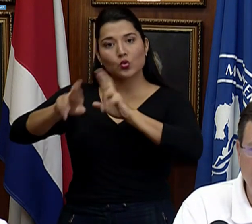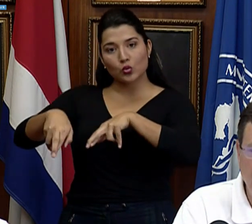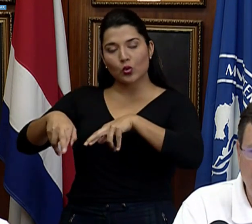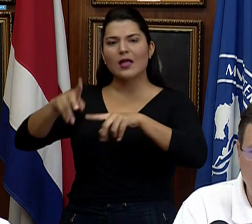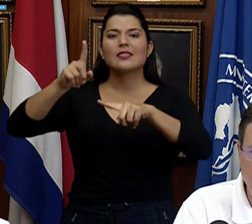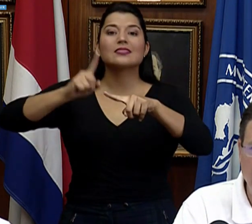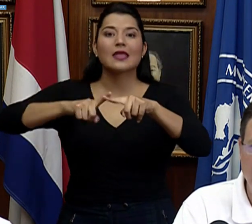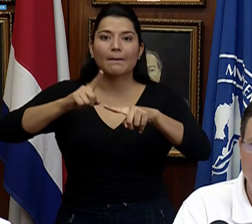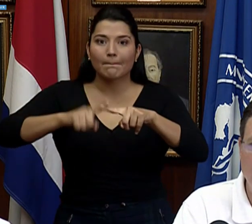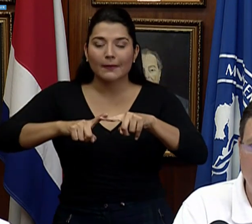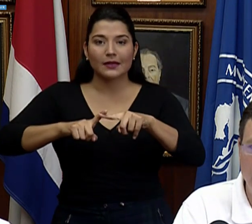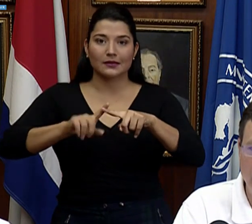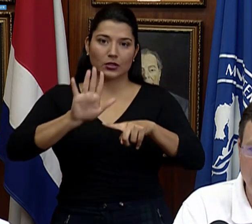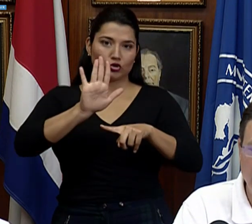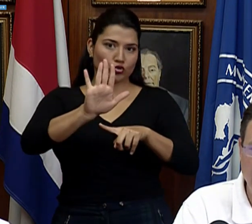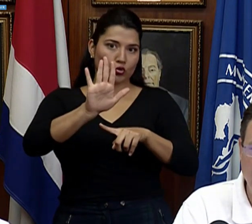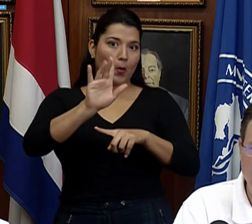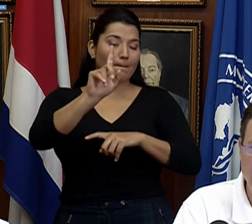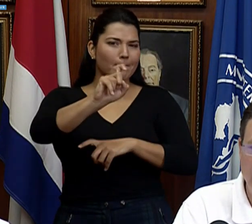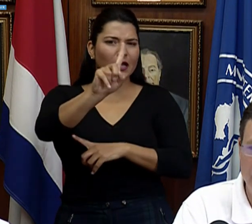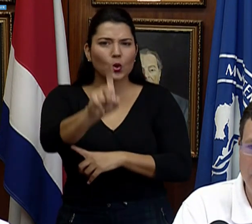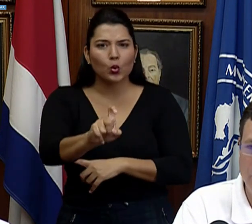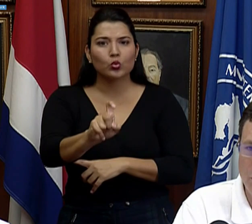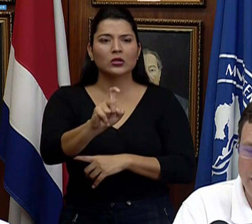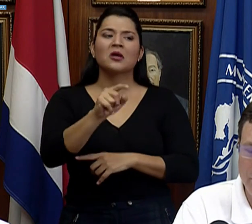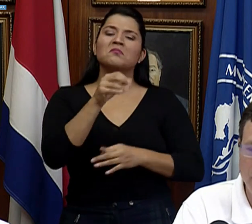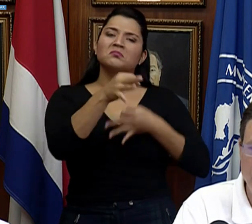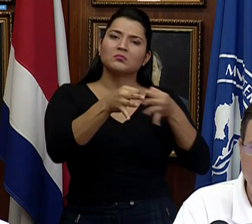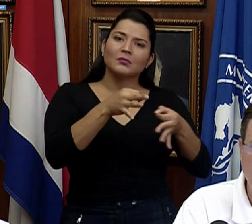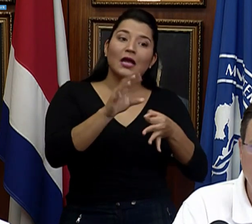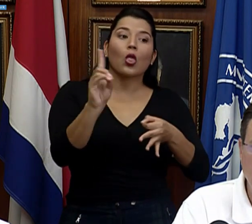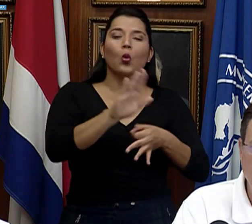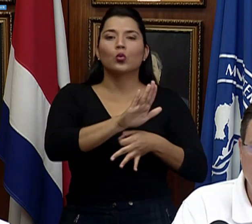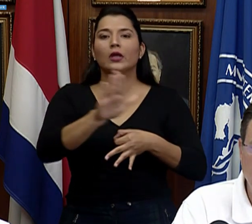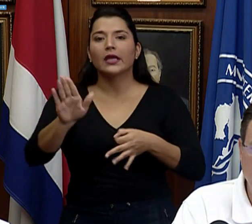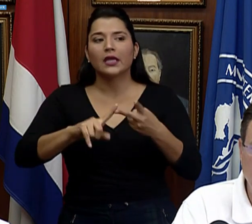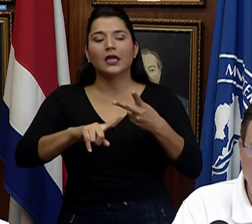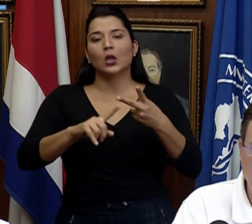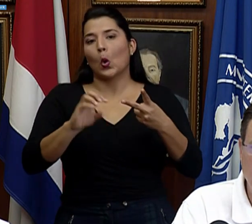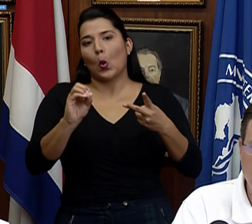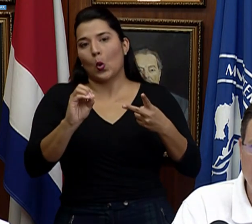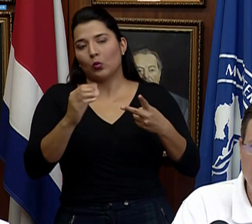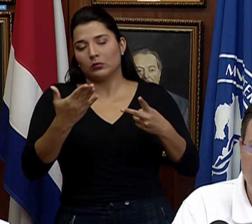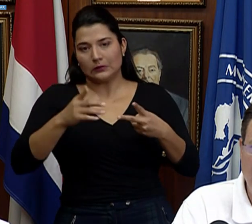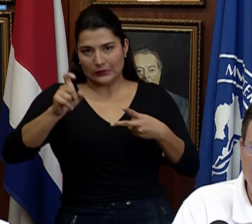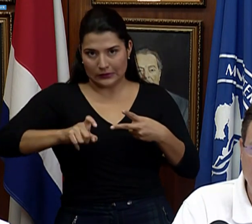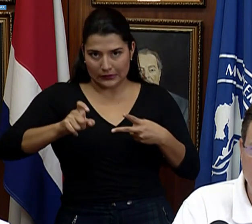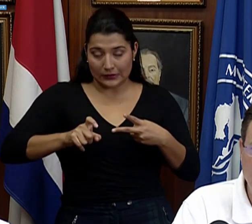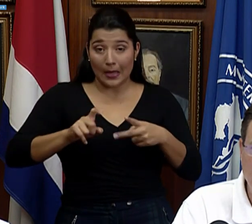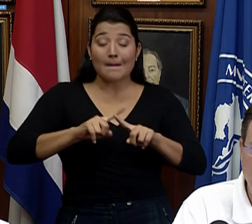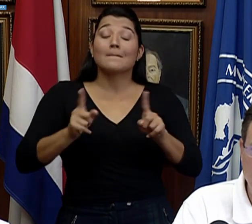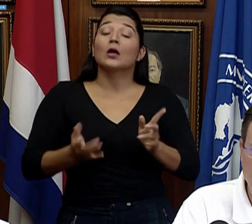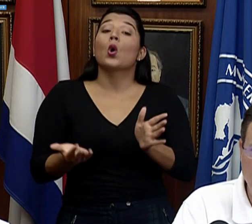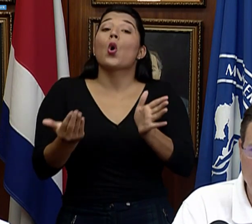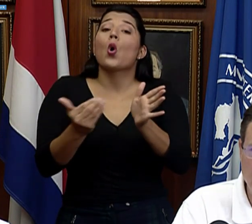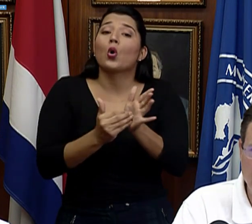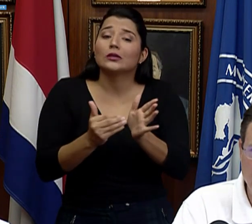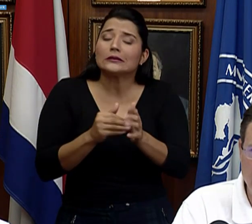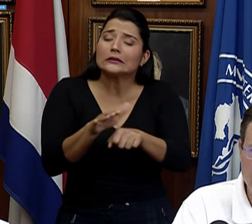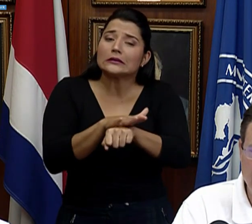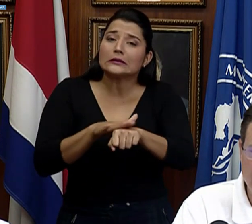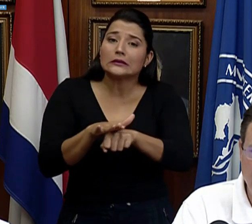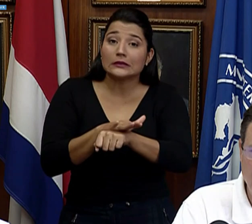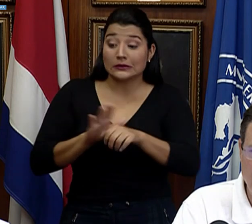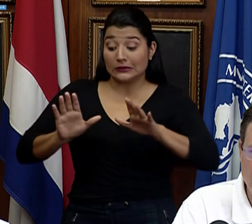dónde debe acudir o cómo debe manejarse su caso. Pero de nuevo, aíslemos a los adultos